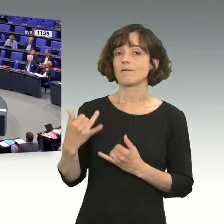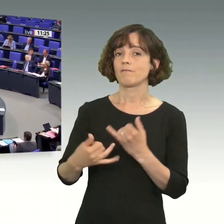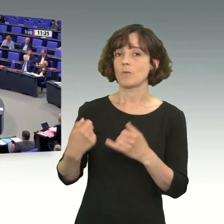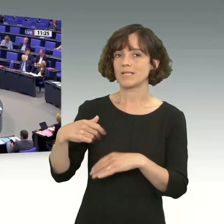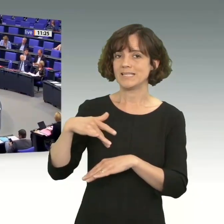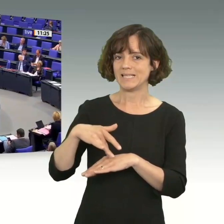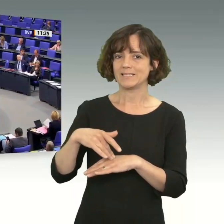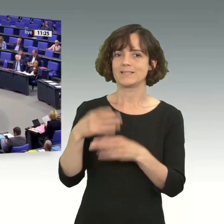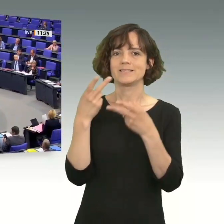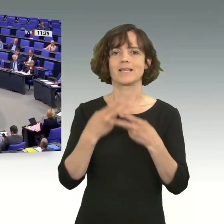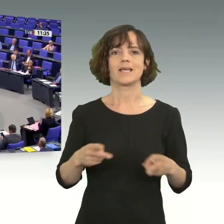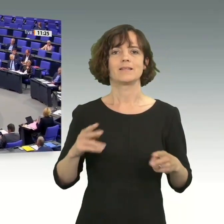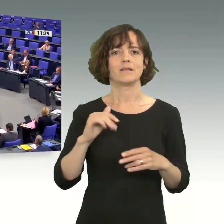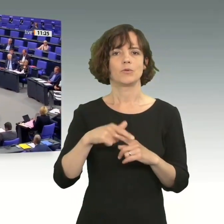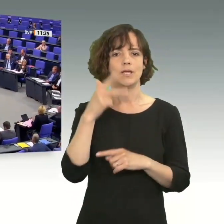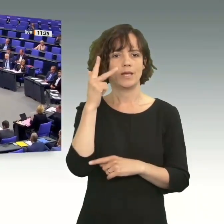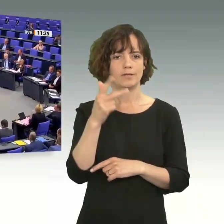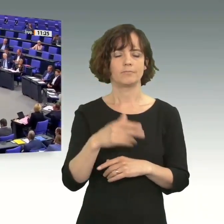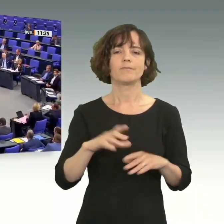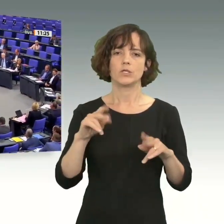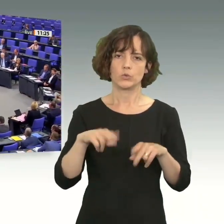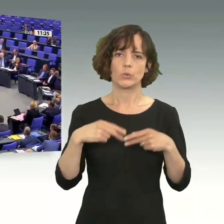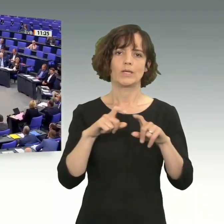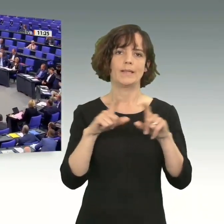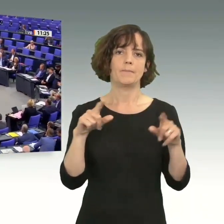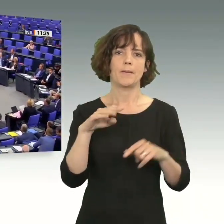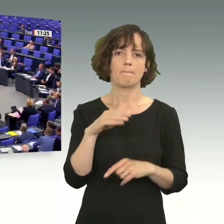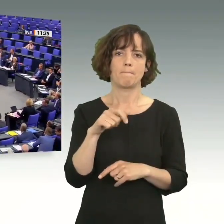Frau Präsidentin! Sehr geehrte Damen und Herren! Kommen wir wieder zu Mercosur zurück.